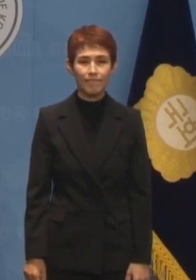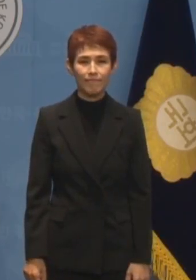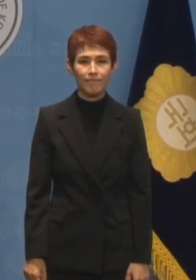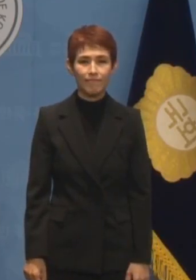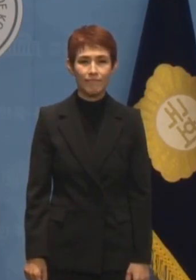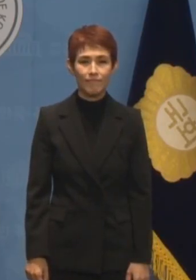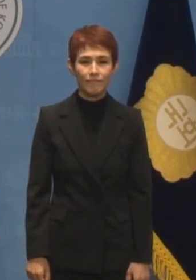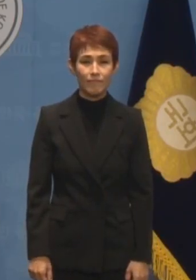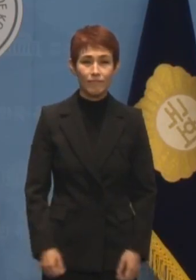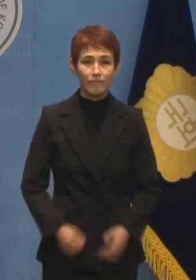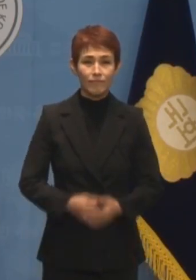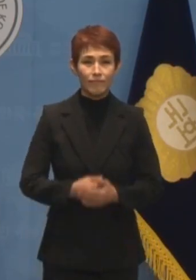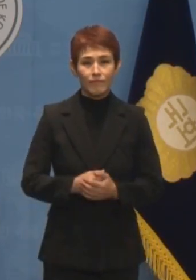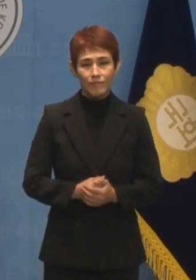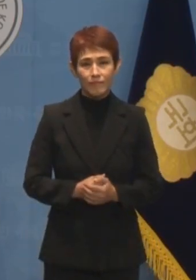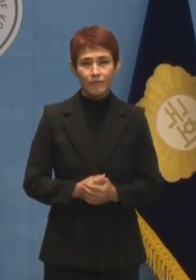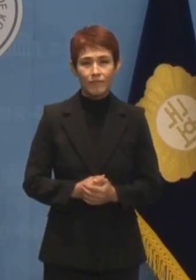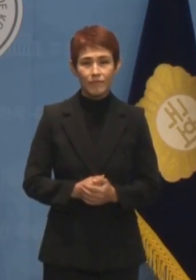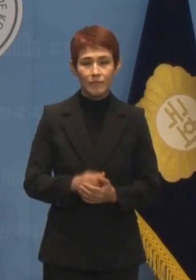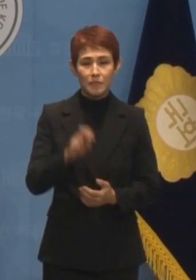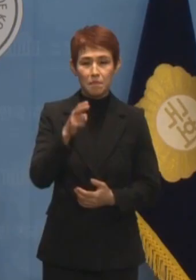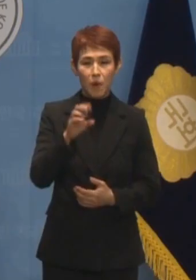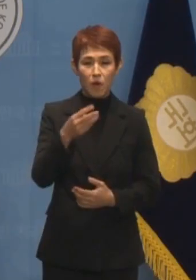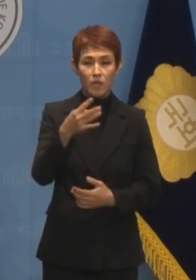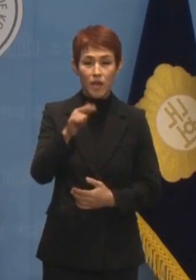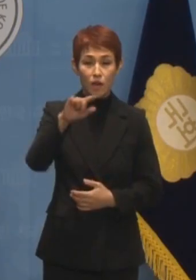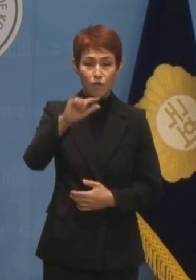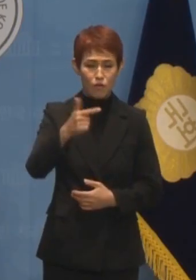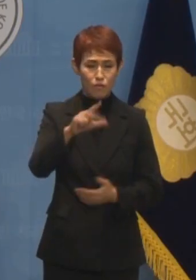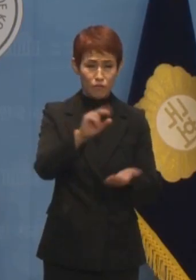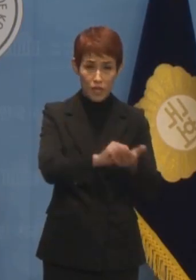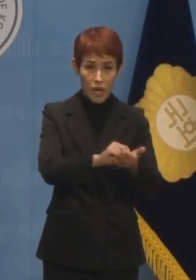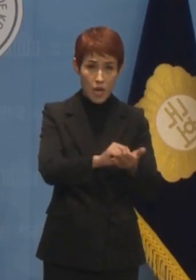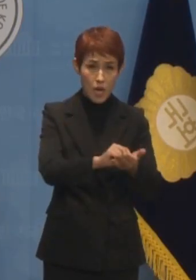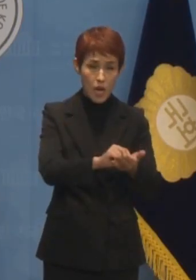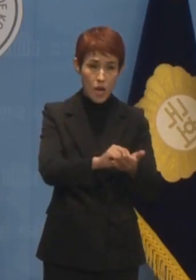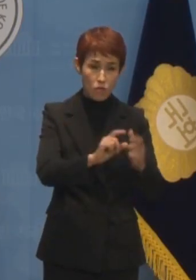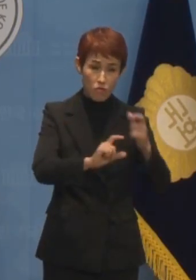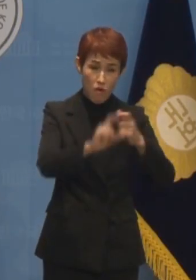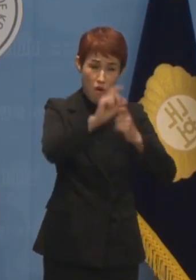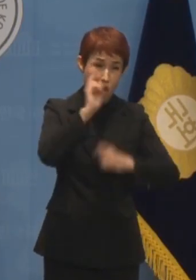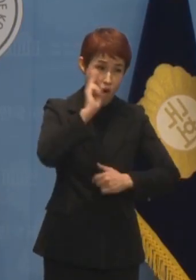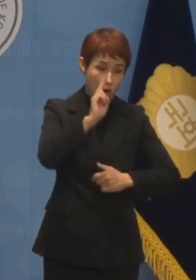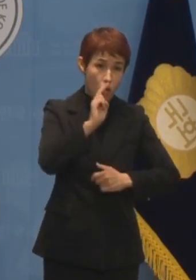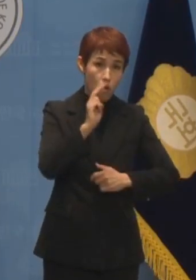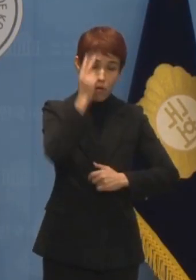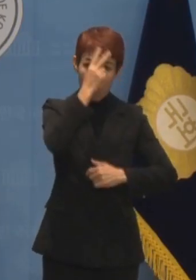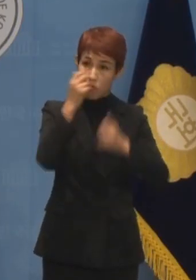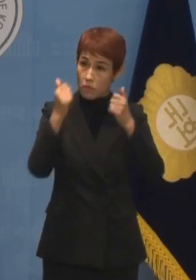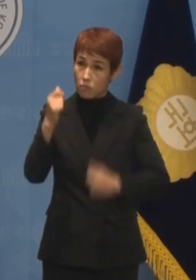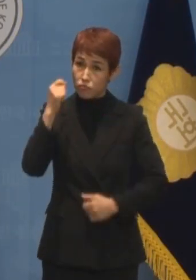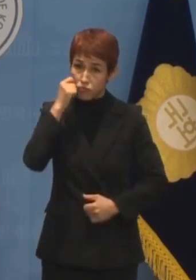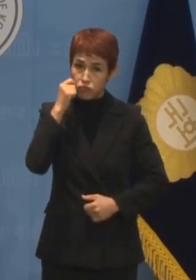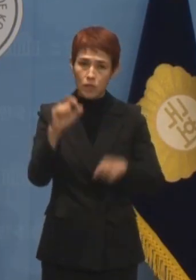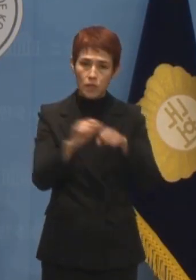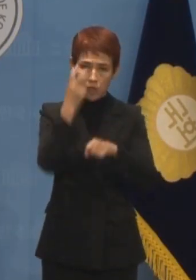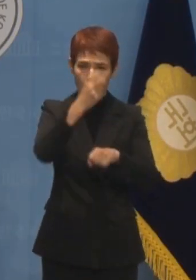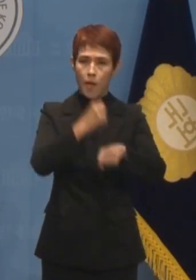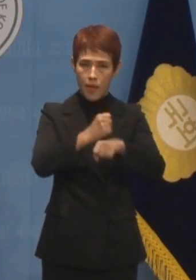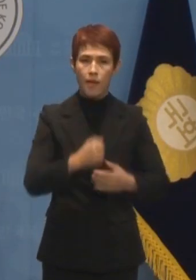눈덩이처럼 커져가는 명태군 게이트, 검찰이 못하겠다면 특검수사로 밝히겠습니다.